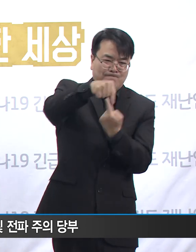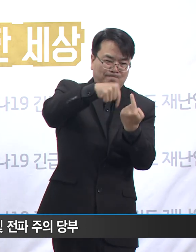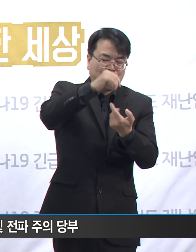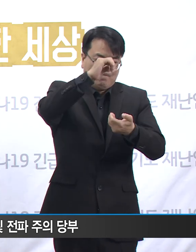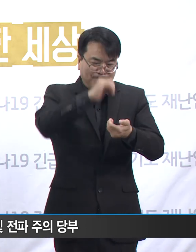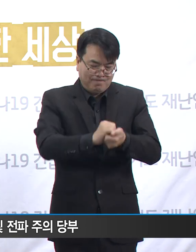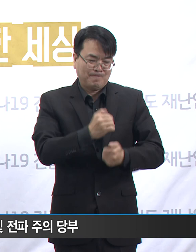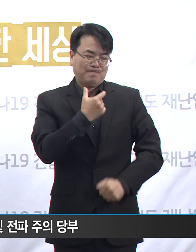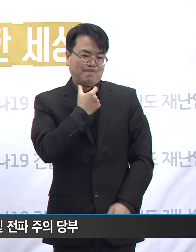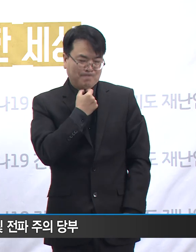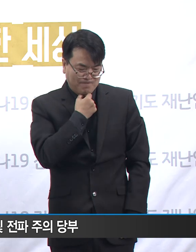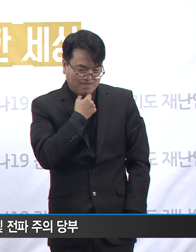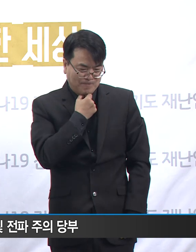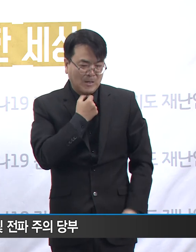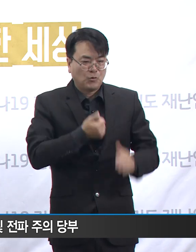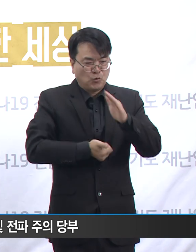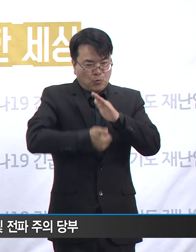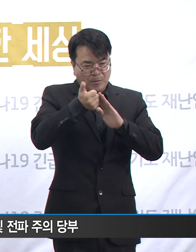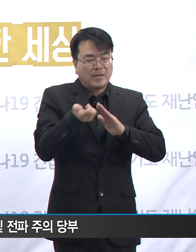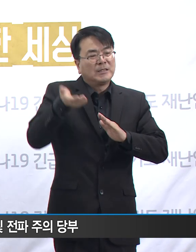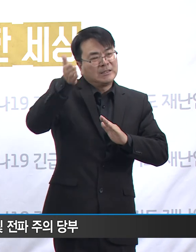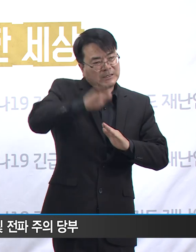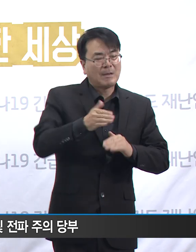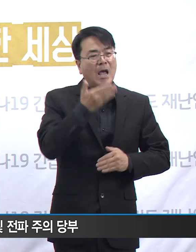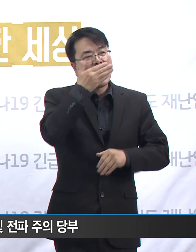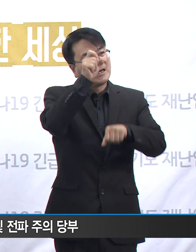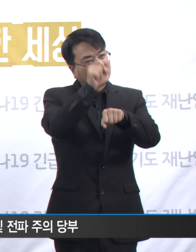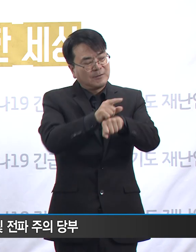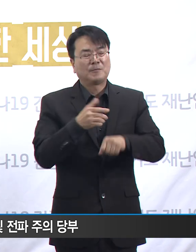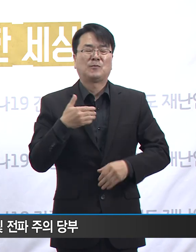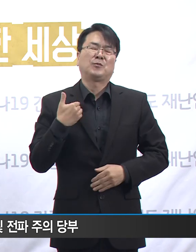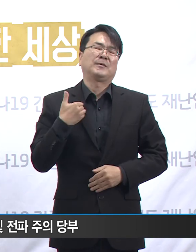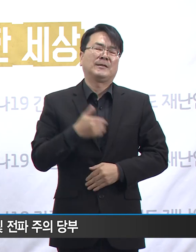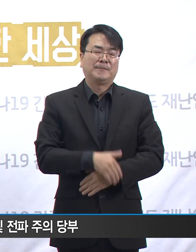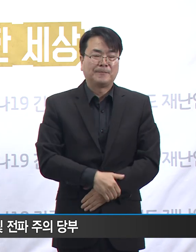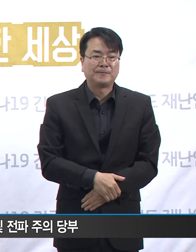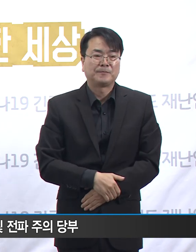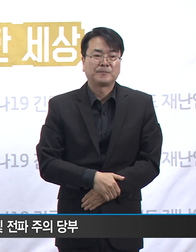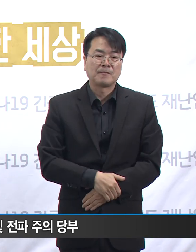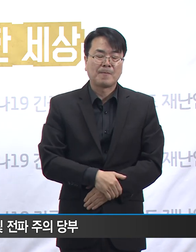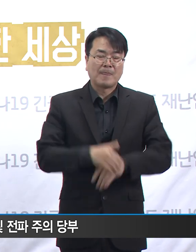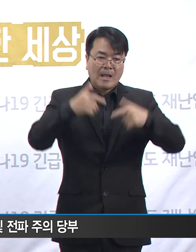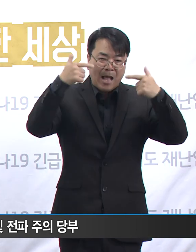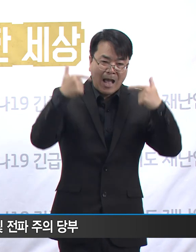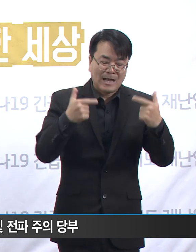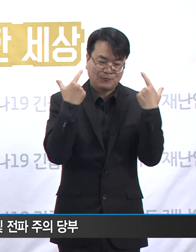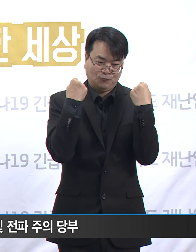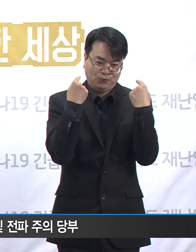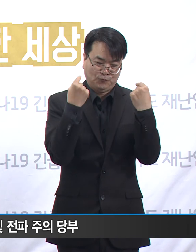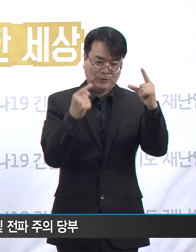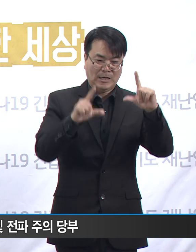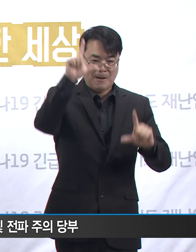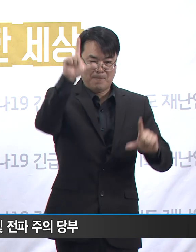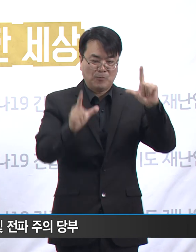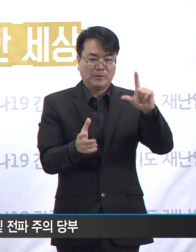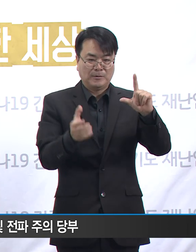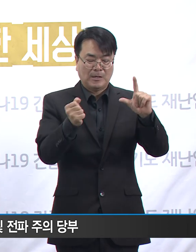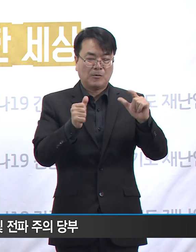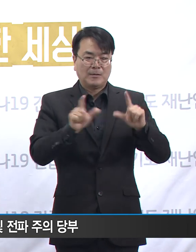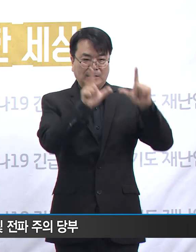일정한 거리가 있습니다. 평정심을 잃지 않고 페이스를 꾸준하게 유지해야 합니다.